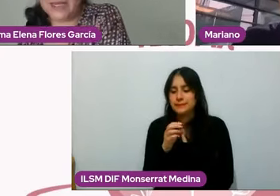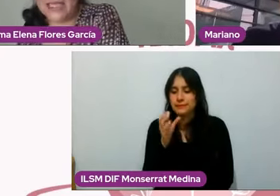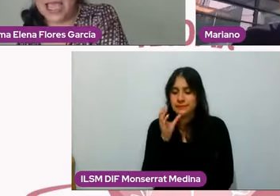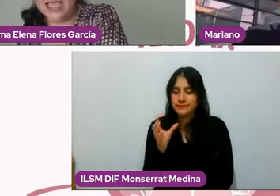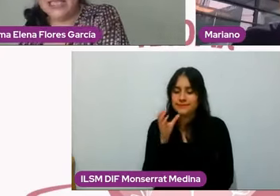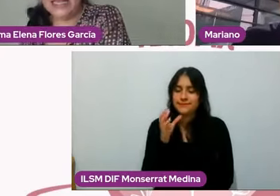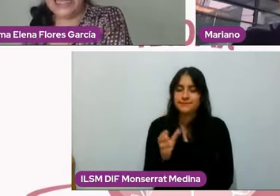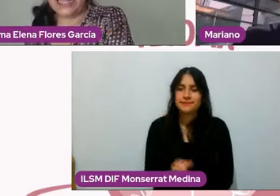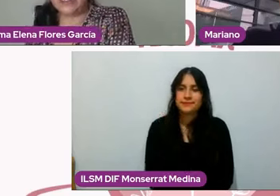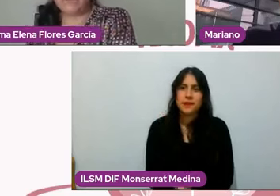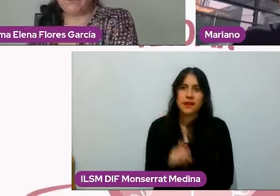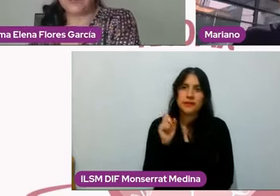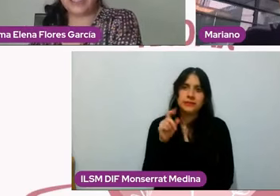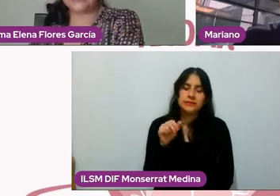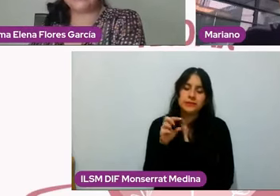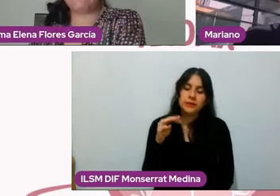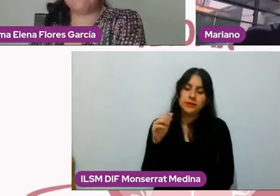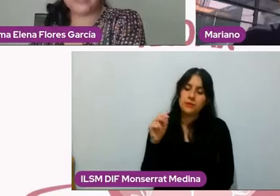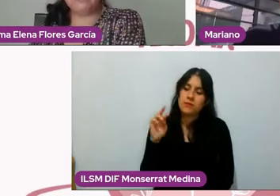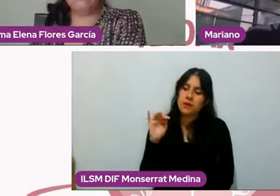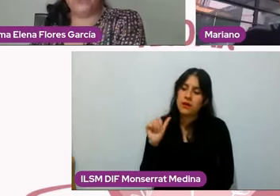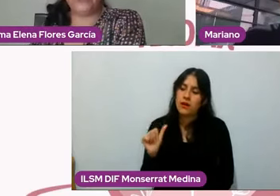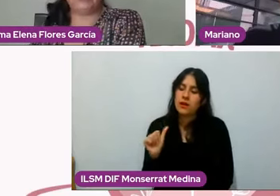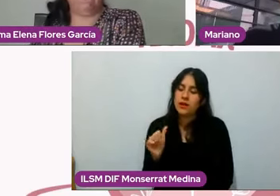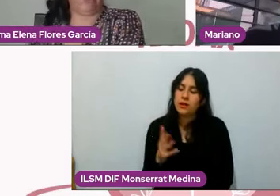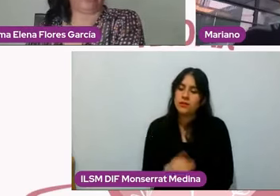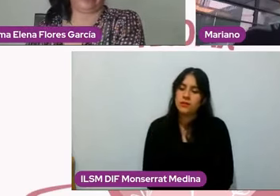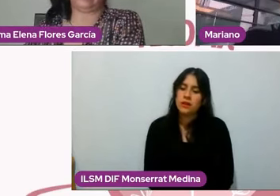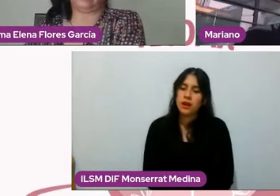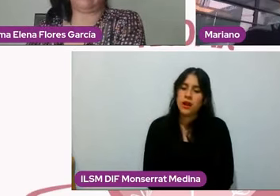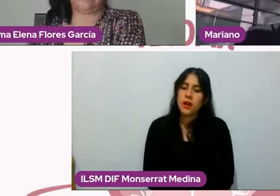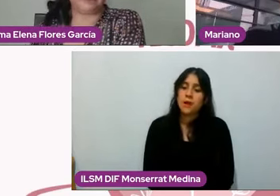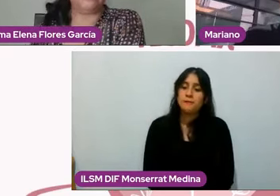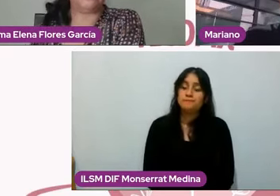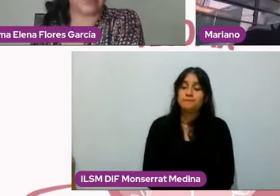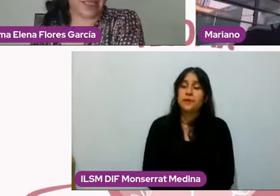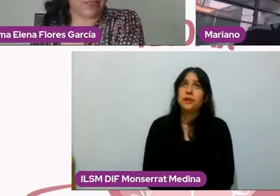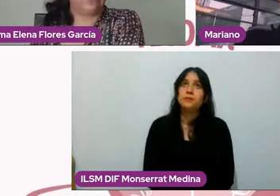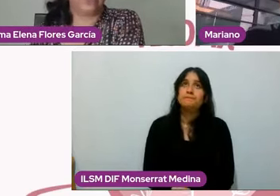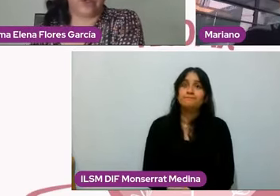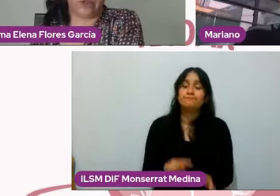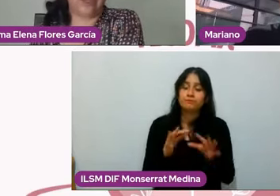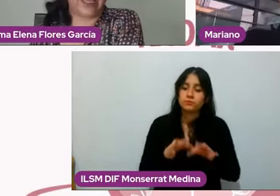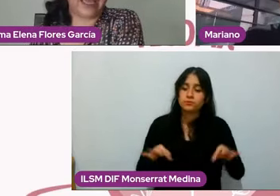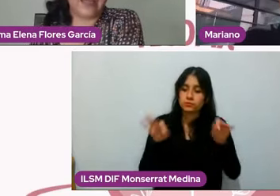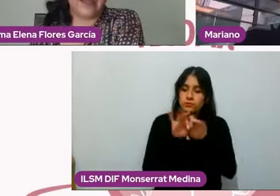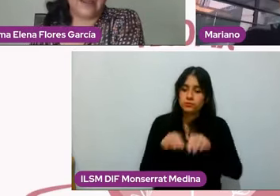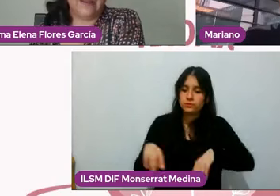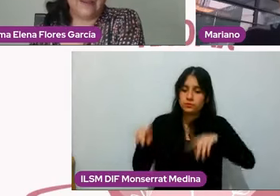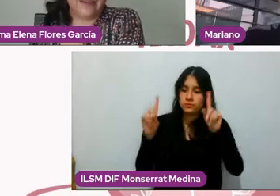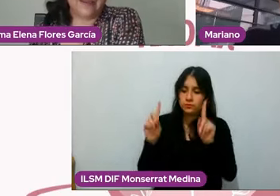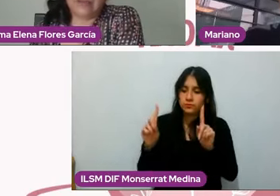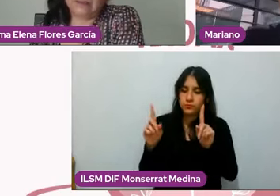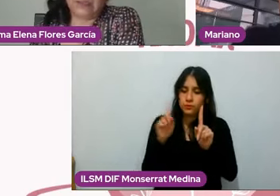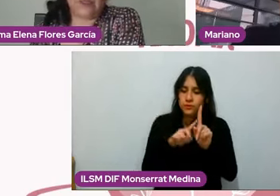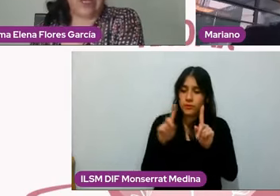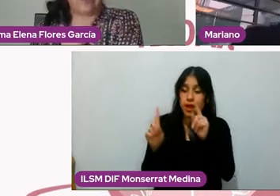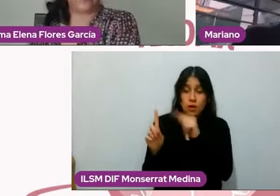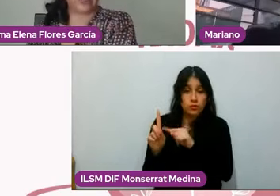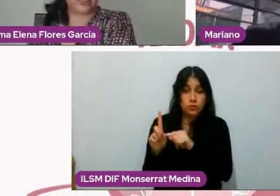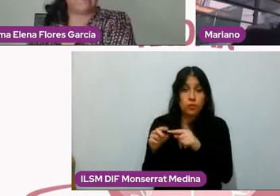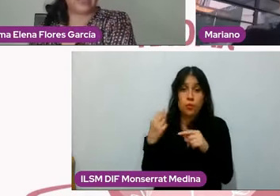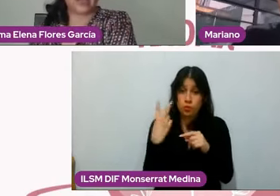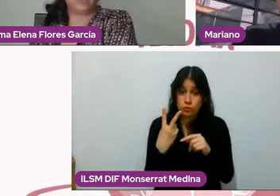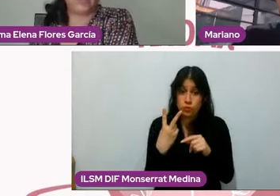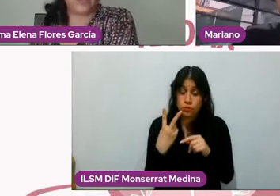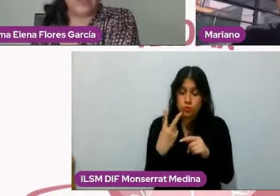también María la reciprocidad es también muy importante efectivamente ¿no? yo creo que híjole